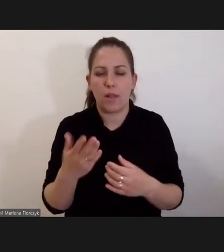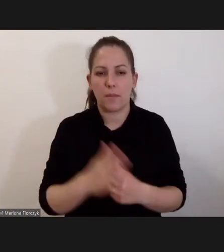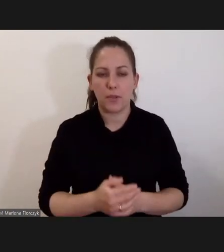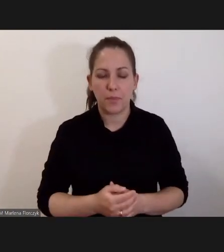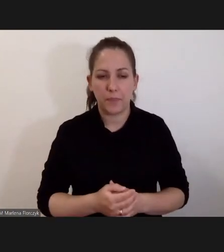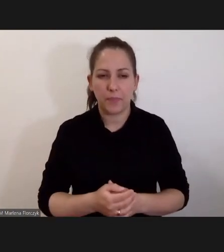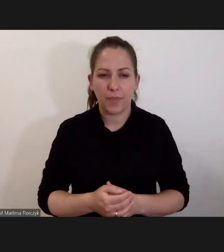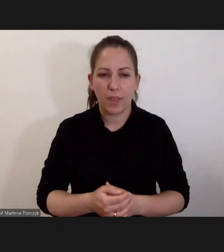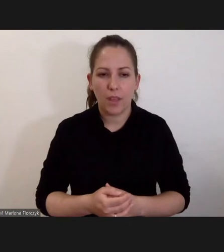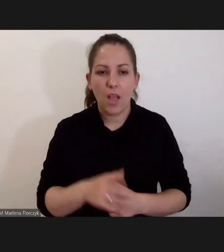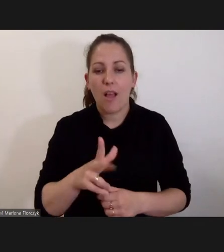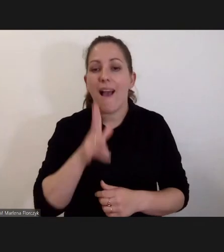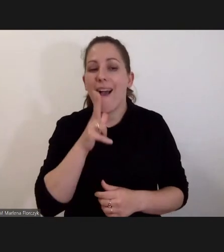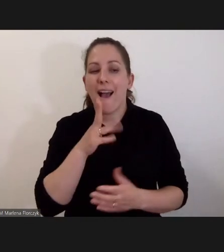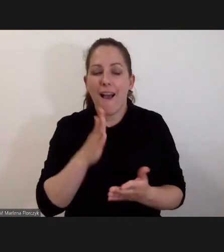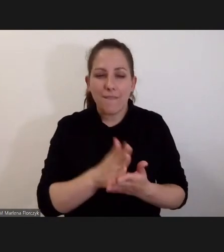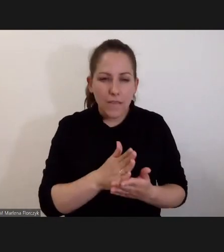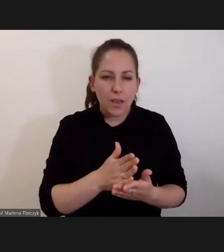To jest Afryka.